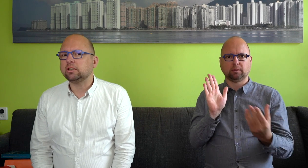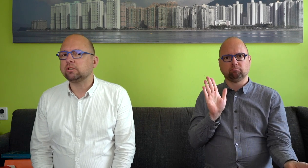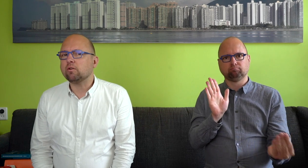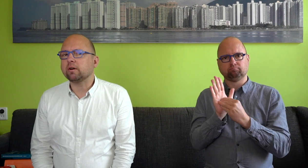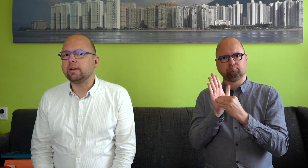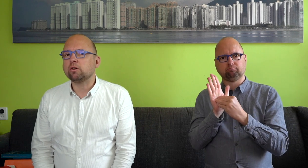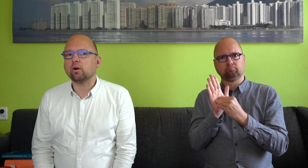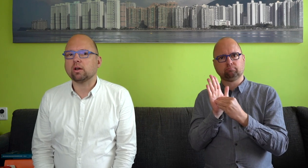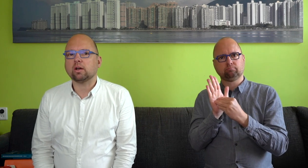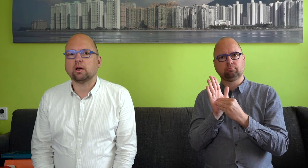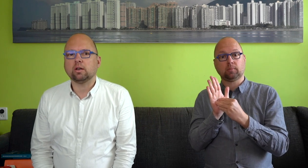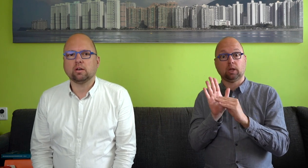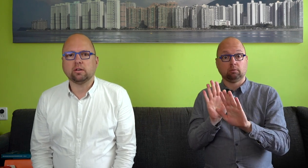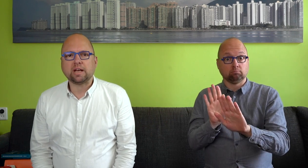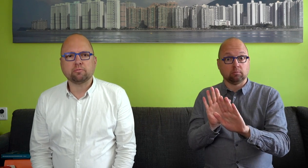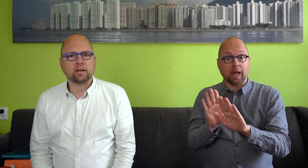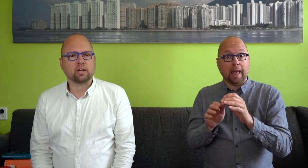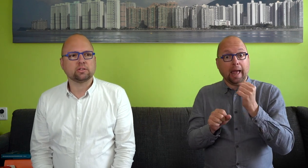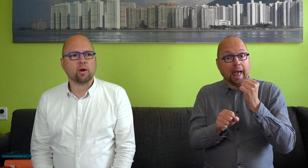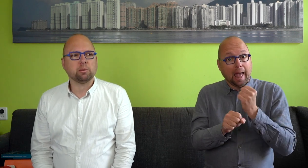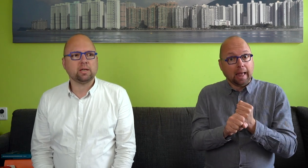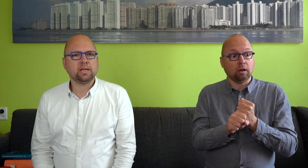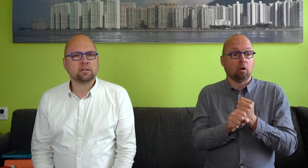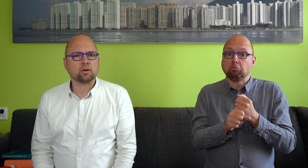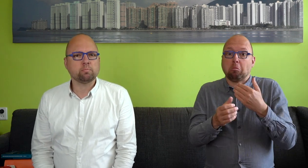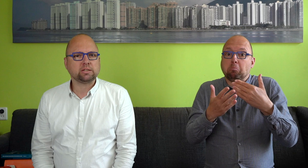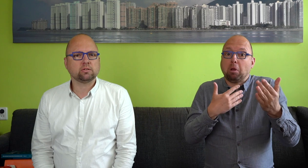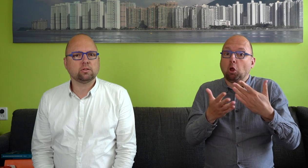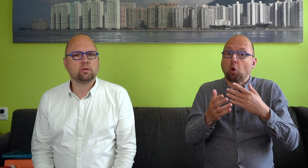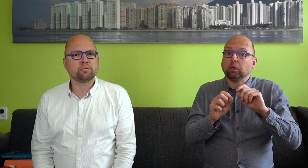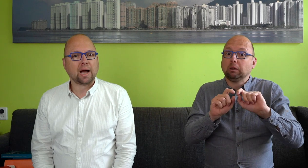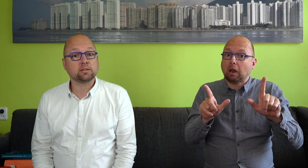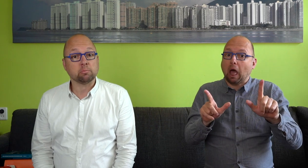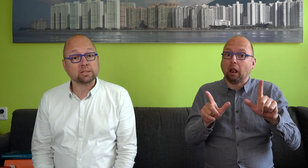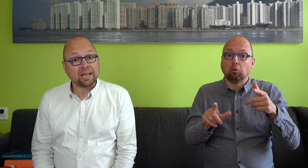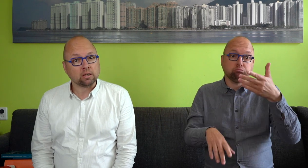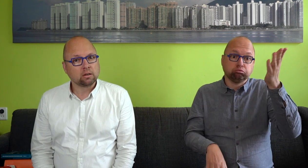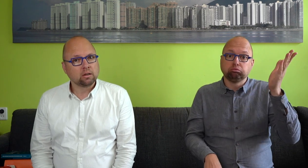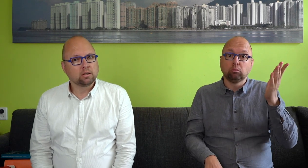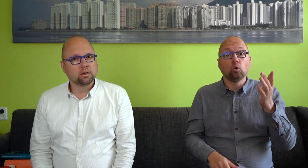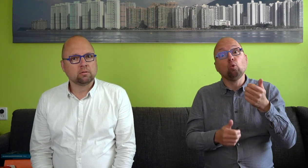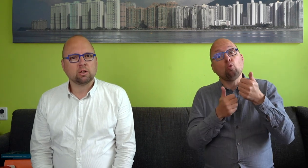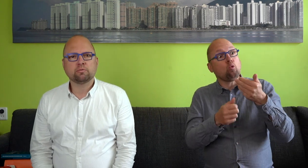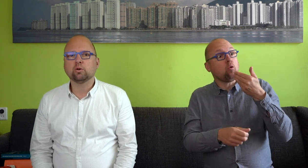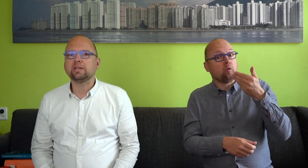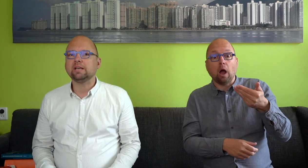als je het over een willekeurige taalvariant zou hebben, is dat ook best een vraag die je mag stellen. Wat voegt die